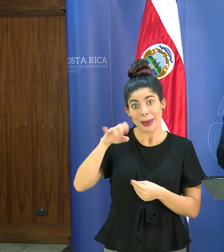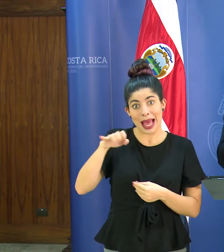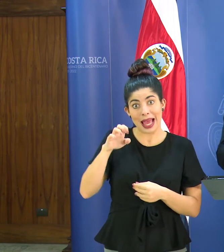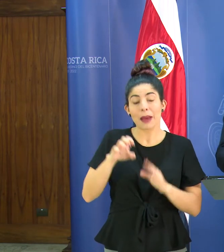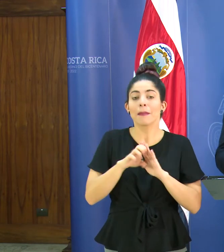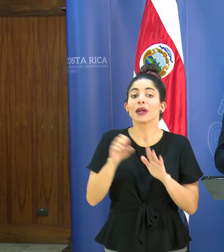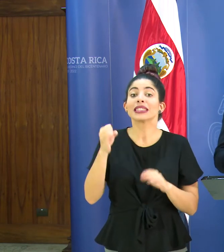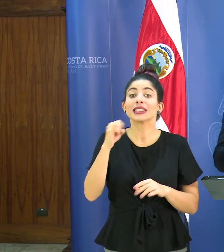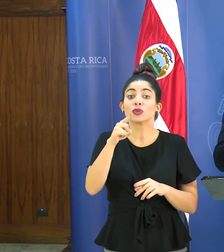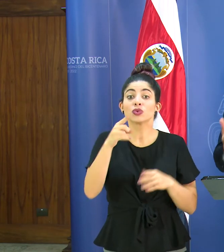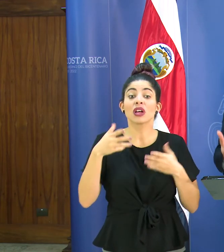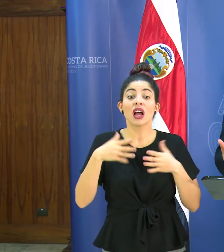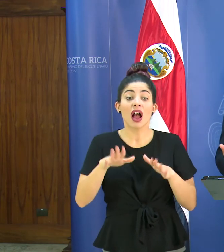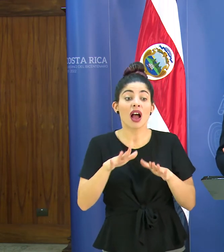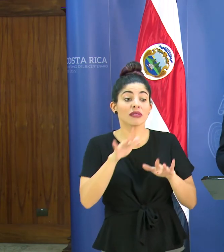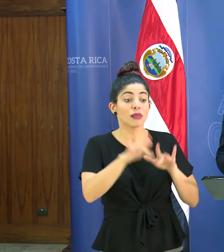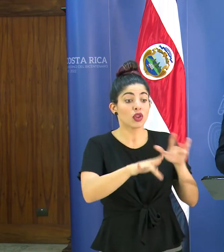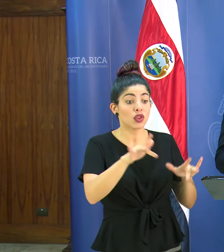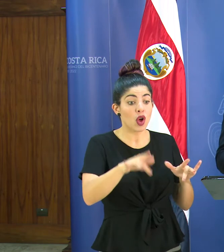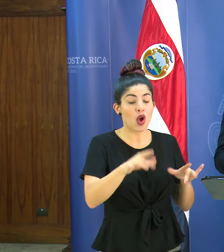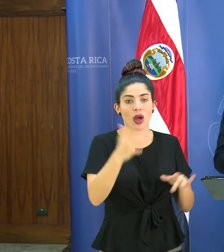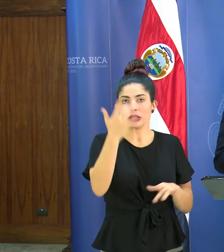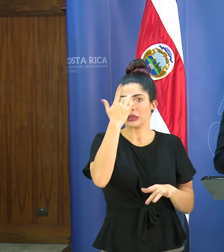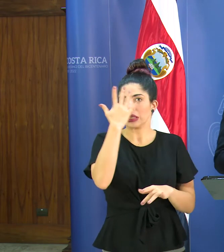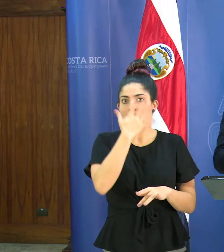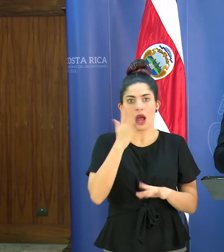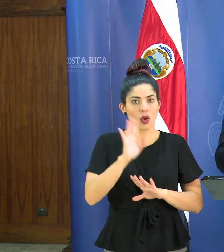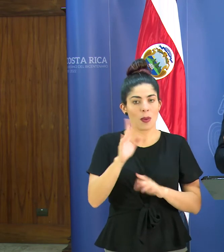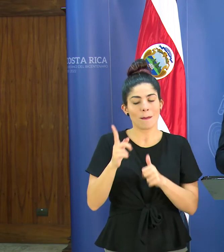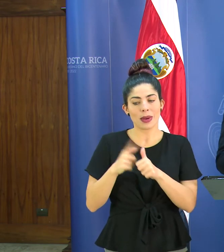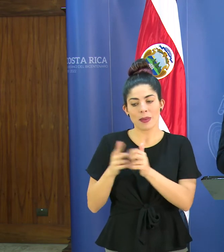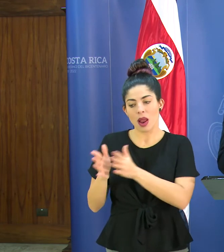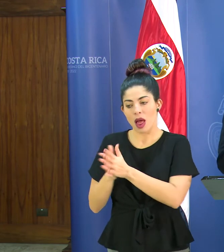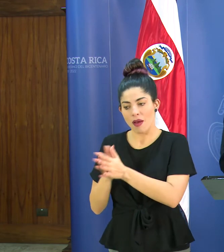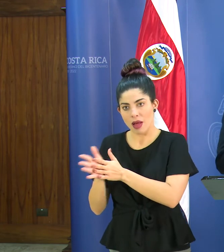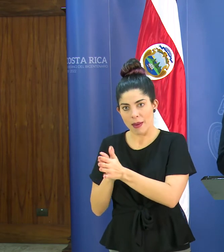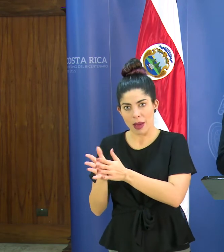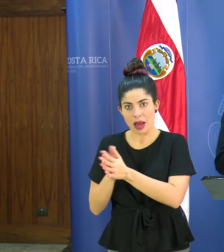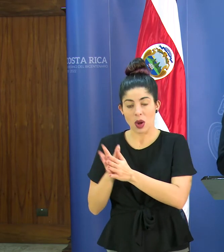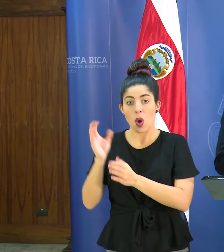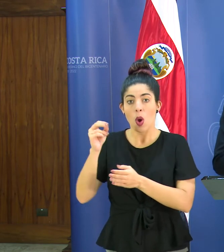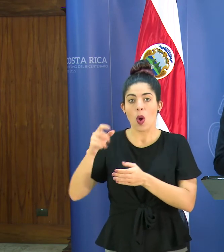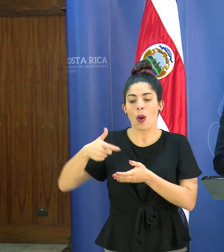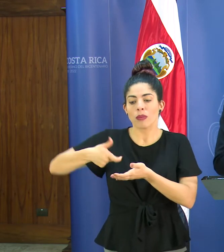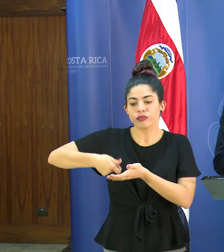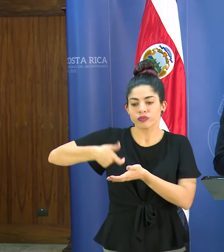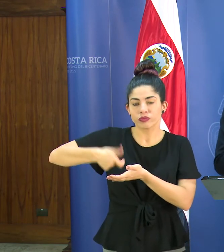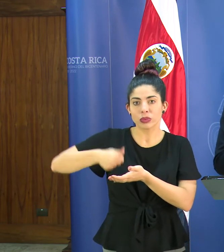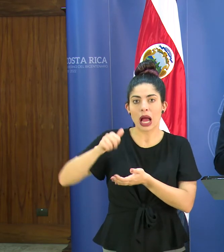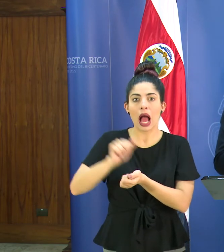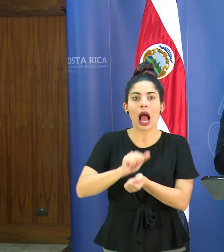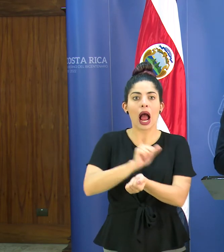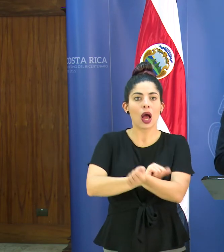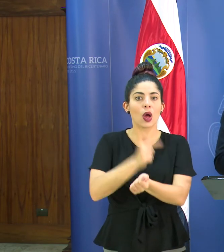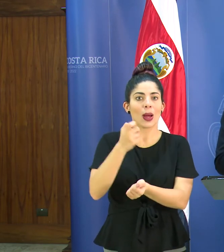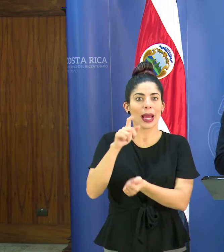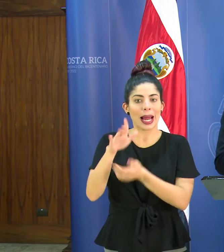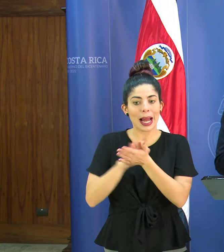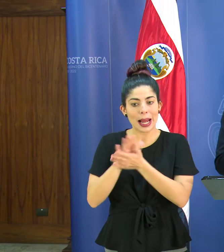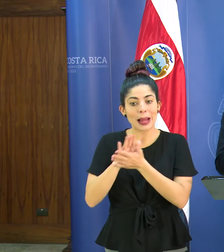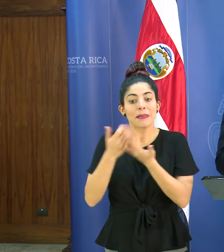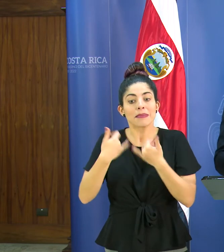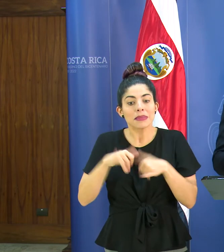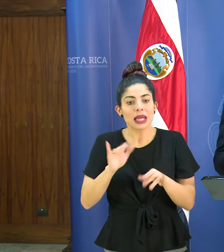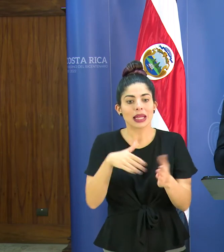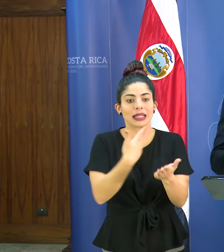toca algo en la vía pública no debe tocarse la cara hasta que no se lave las manos o eventualmente incluso se aplique un poquito de alcohol en gel mientras logra